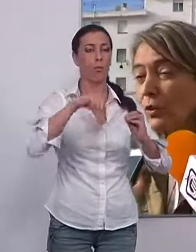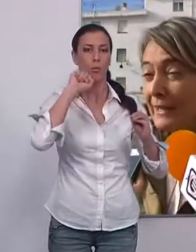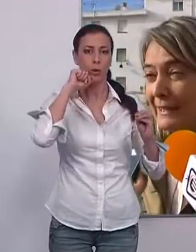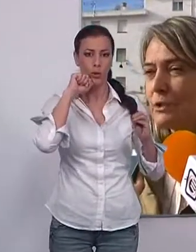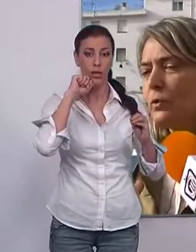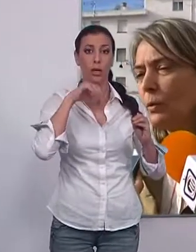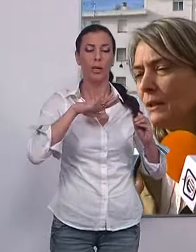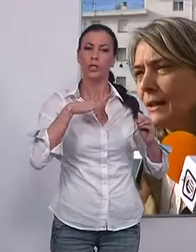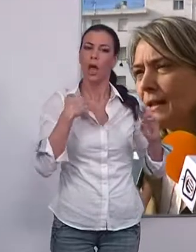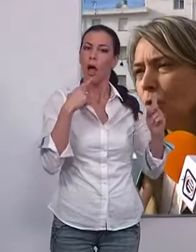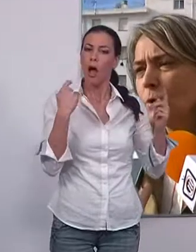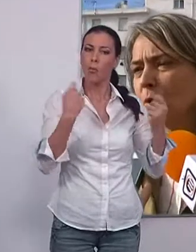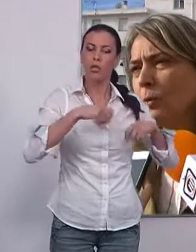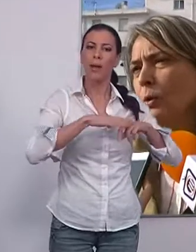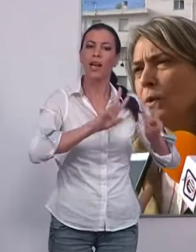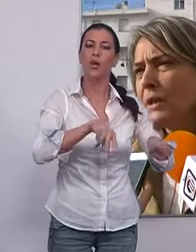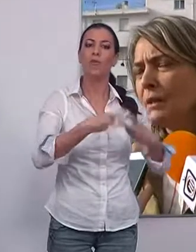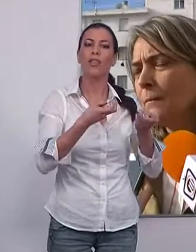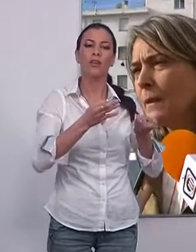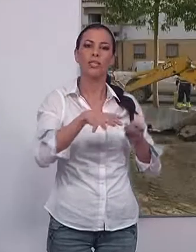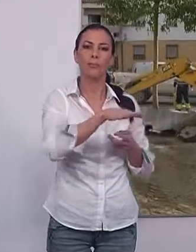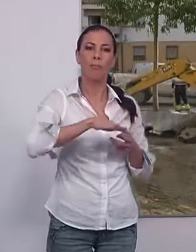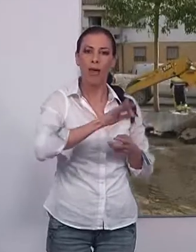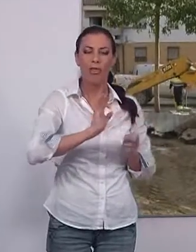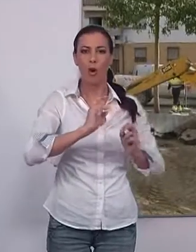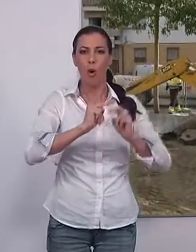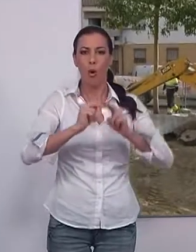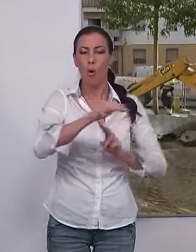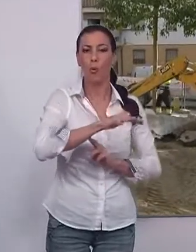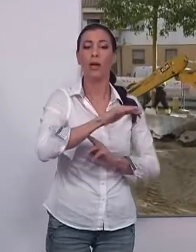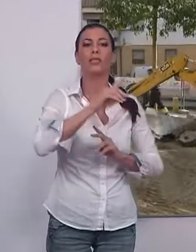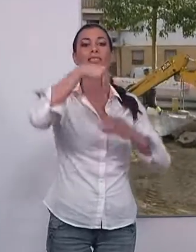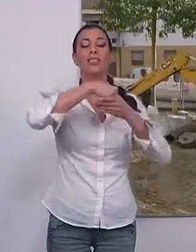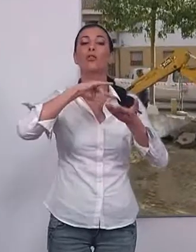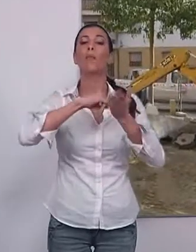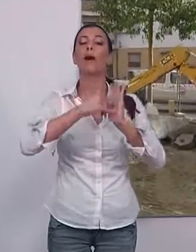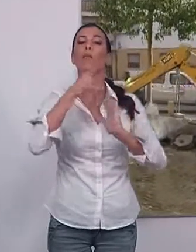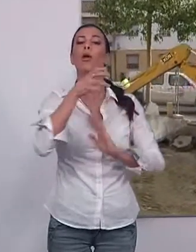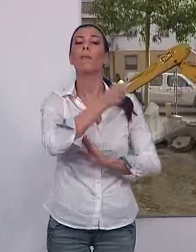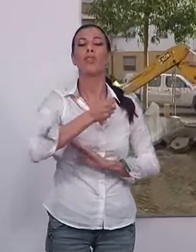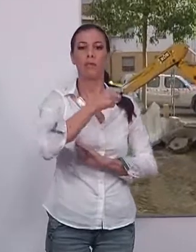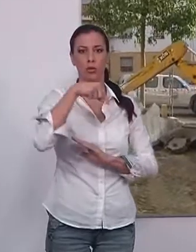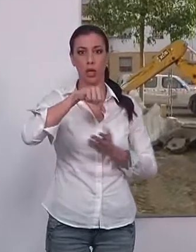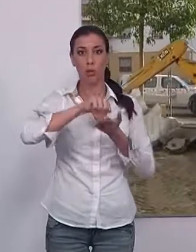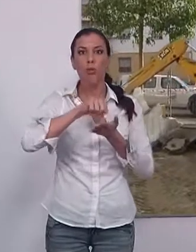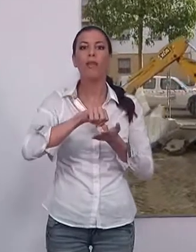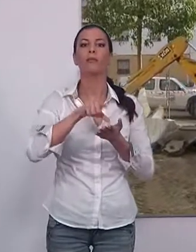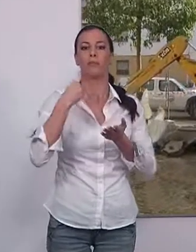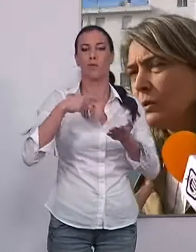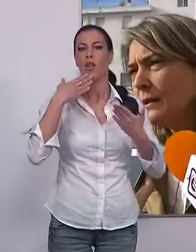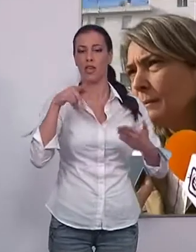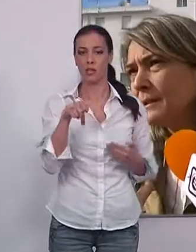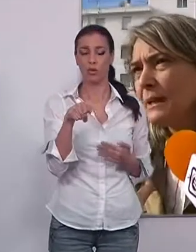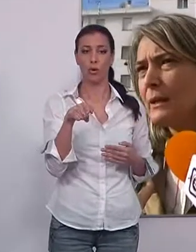Motril, en las que se ha apostado por la renovación de espacios urbanos a través del Plan de Embellecimiento de la localidad.